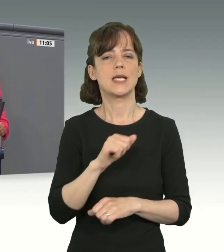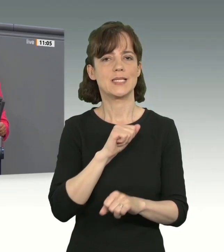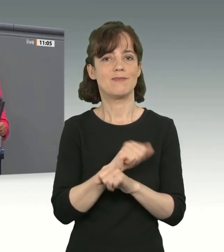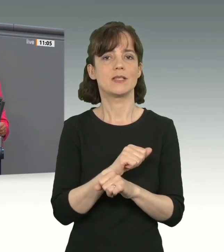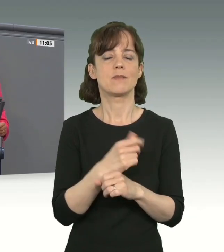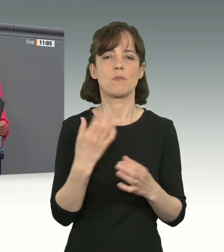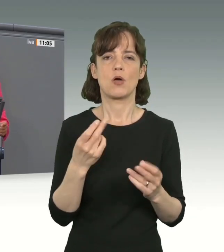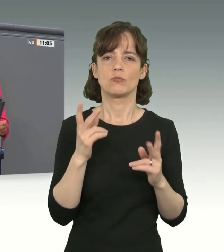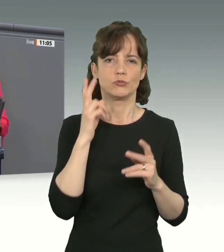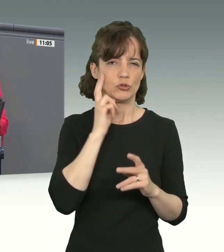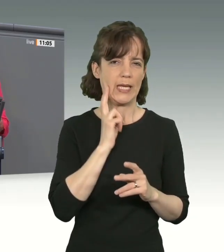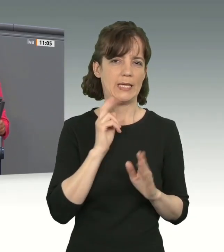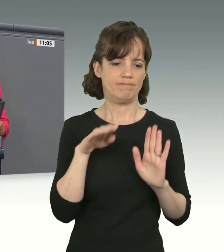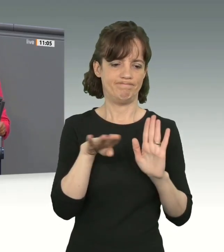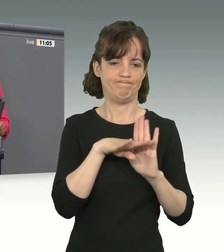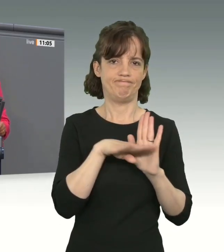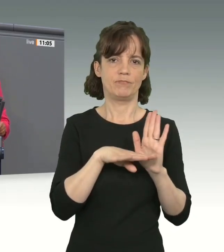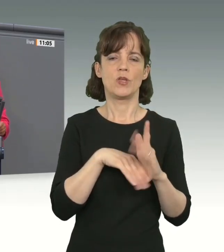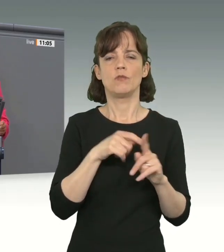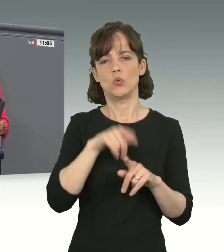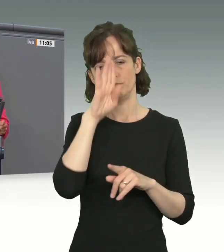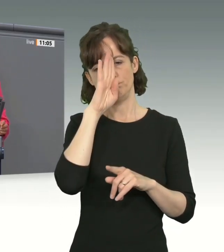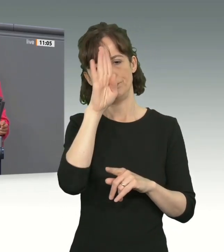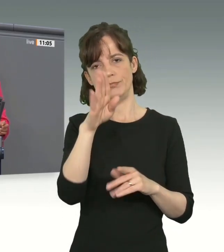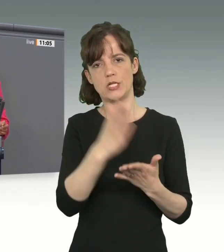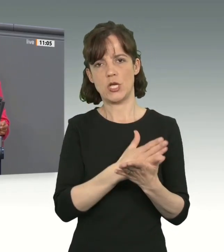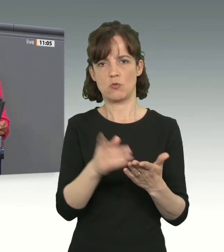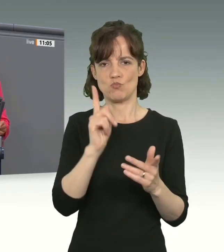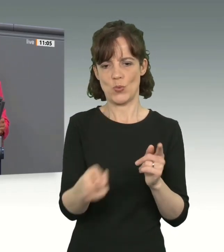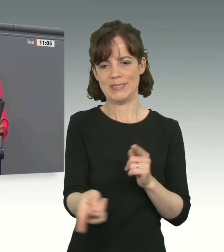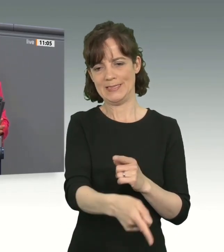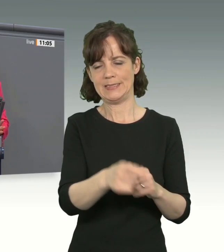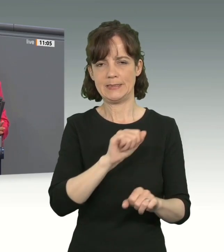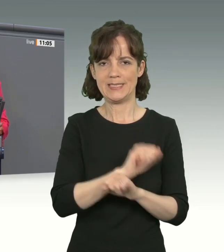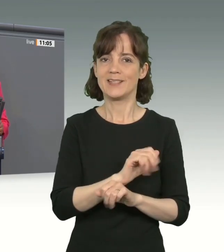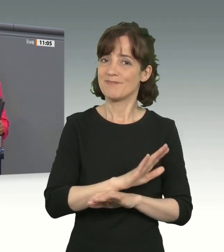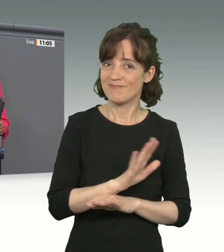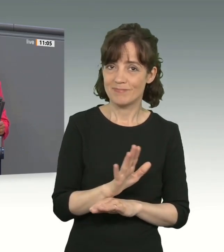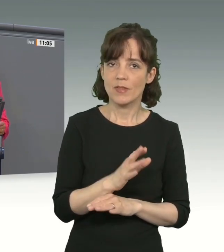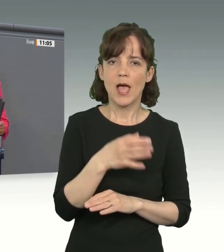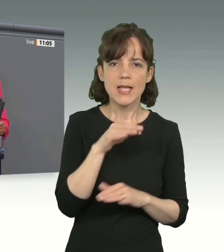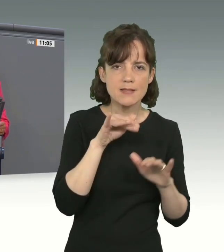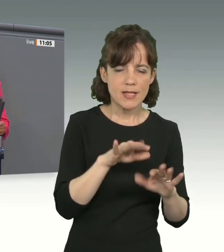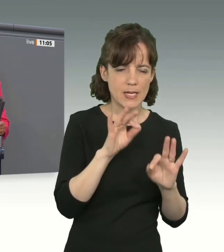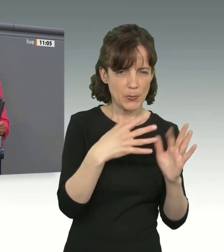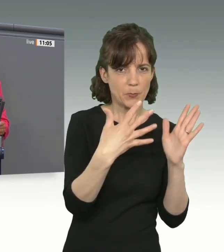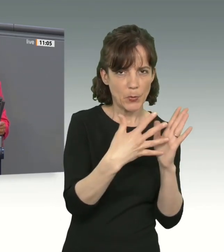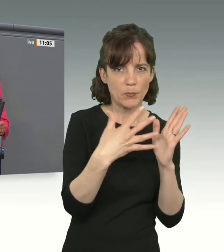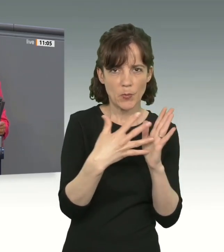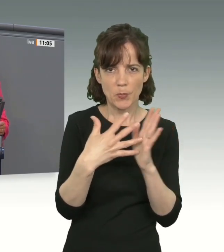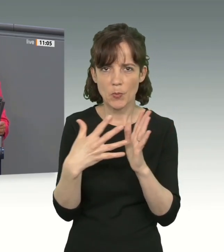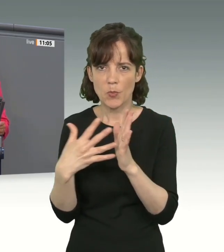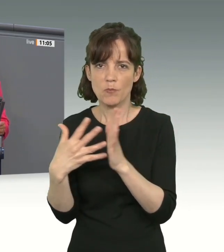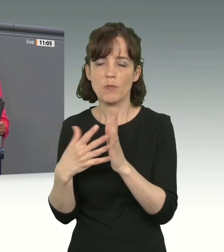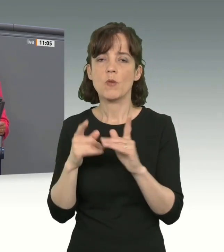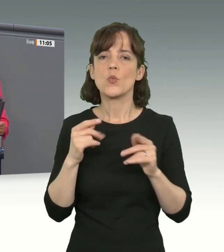Voraussetzungen erfolgt und keine willkürliche Entscheidung getroffen werden darf. Jeder Einzelfall muss genau geprüft werden. Es muss